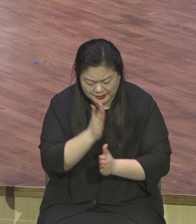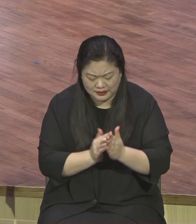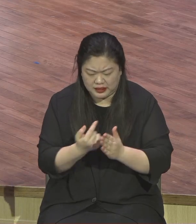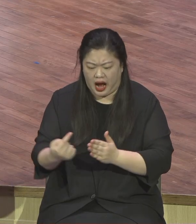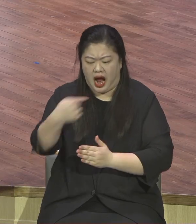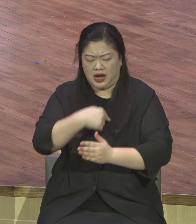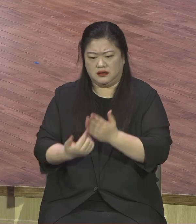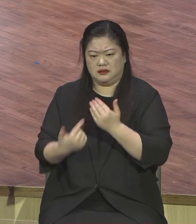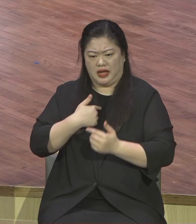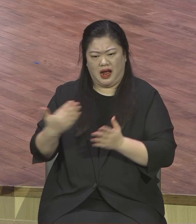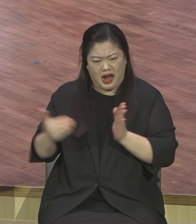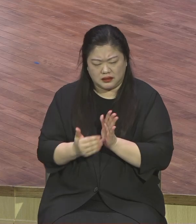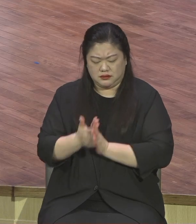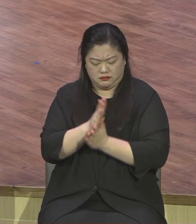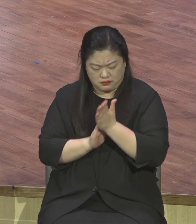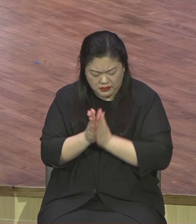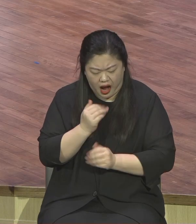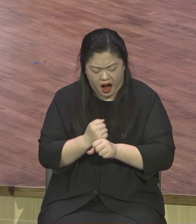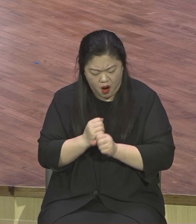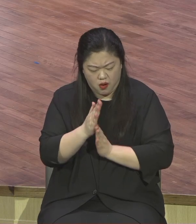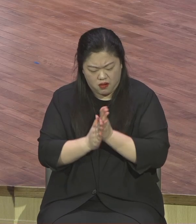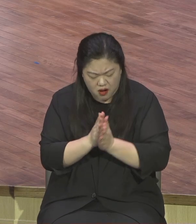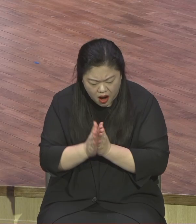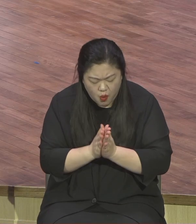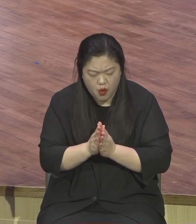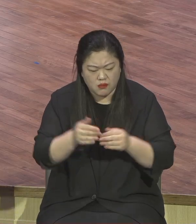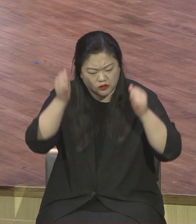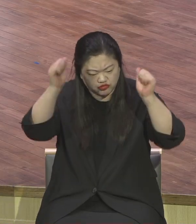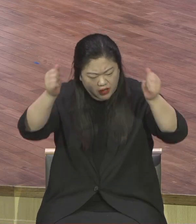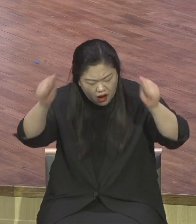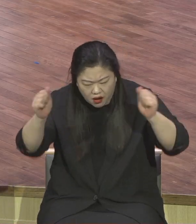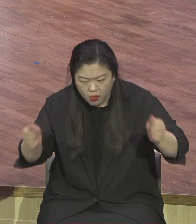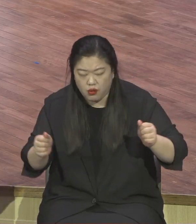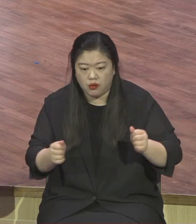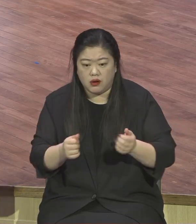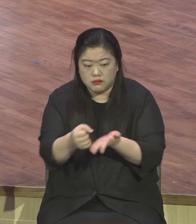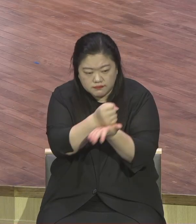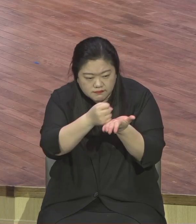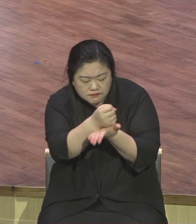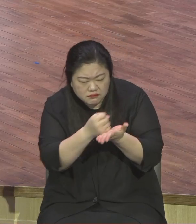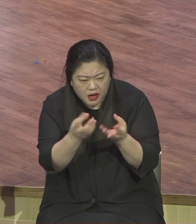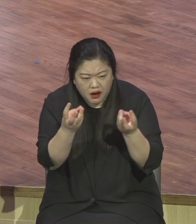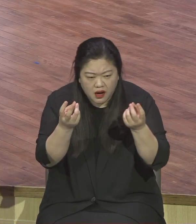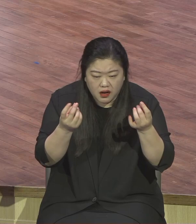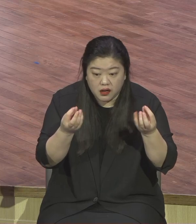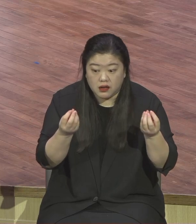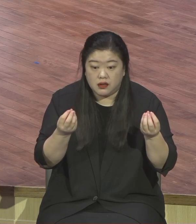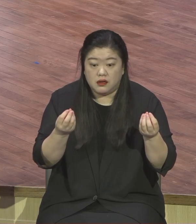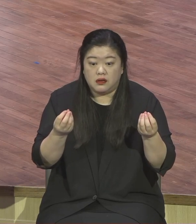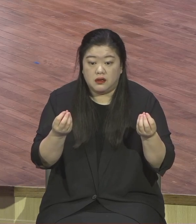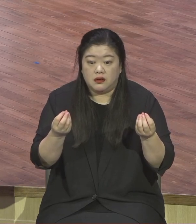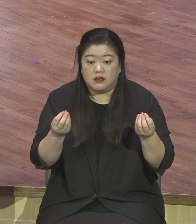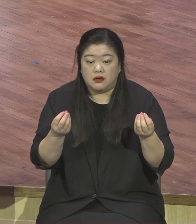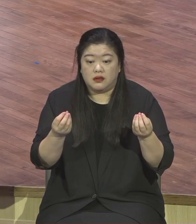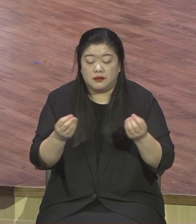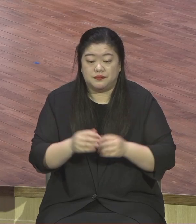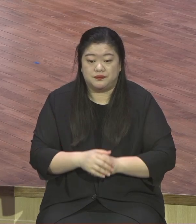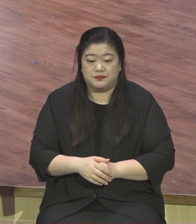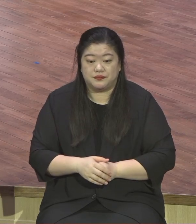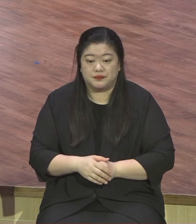달라고 그것도 안 되면 또 점쟁차다 귀신들 점쟁차다 점쟁차 박 달라고 여러분 점쟁이 한번